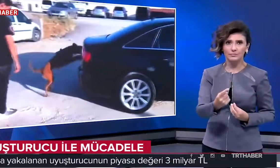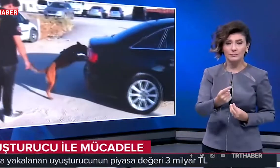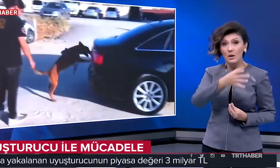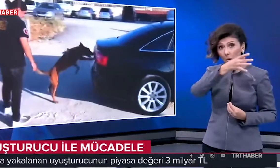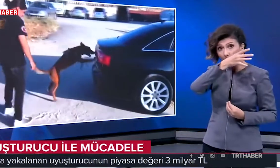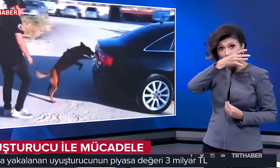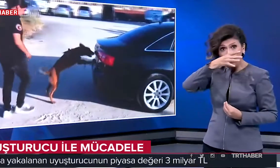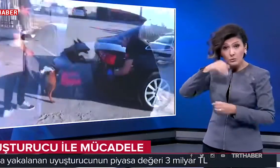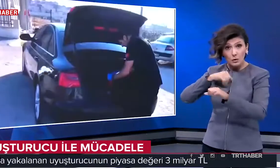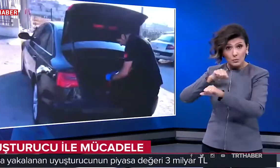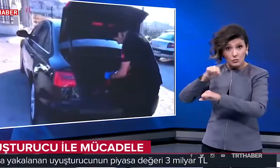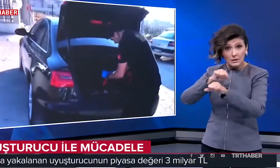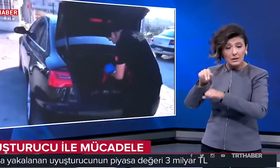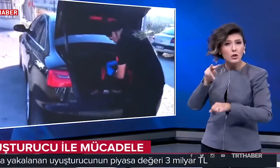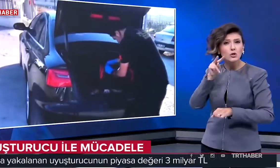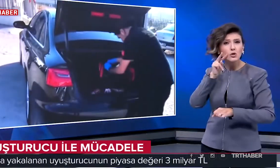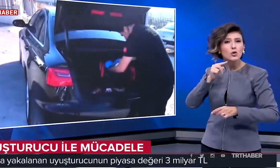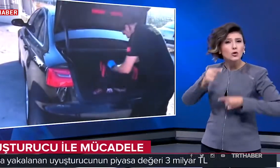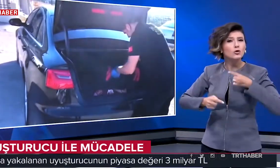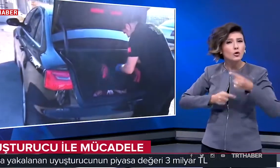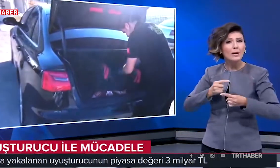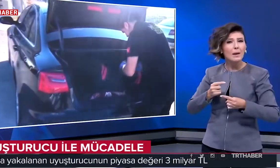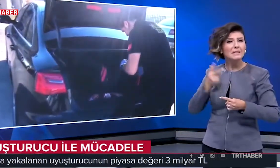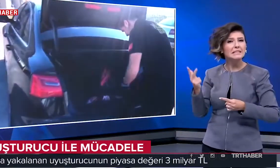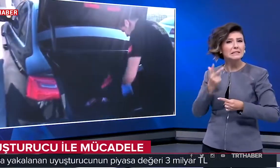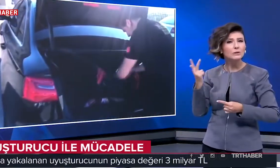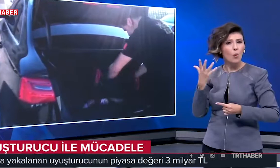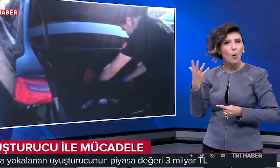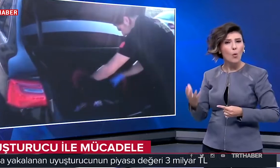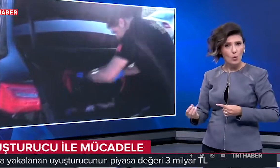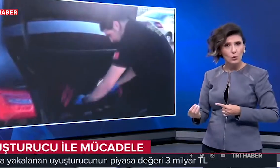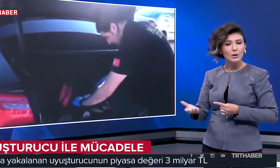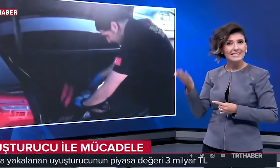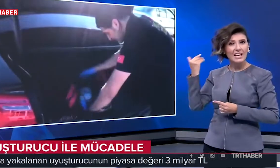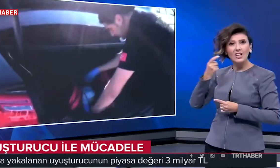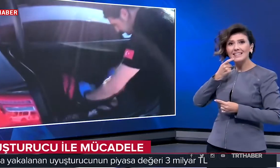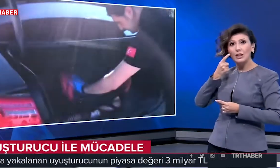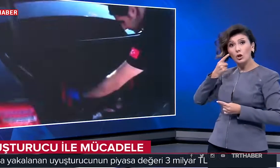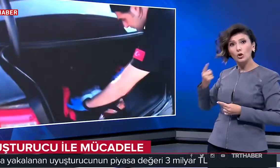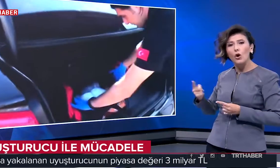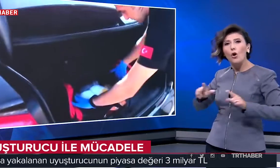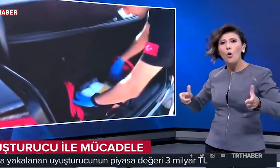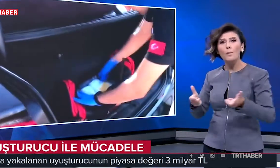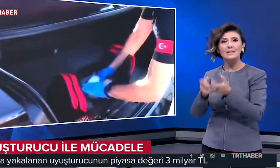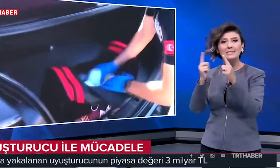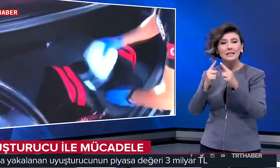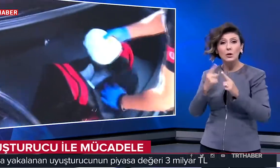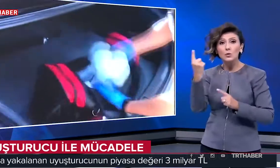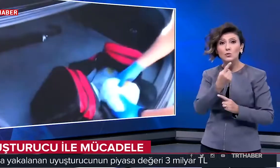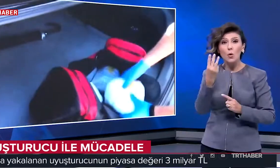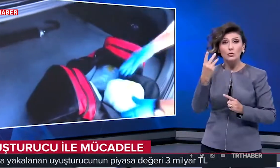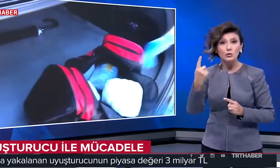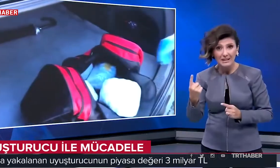belirtildi. Uyuşturucuyla mücadele son dönemde hız kazandı. Geçen yıla göre operasyon sayısında